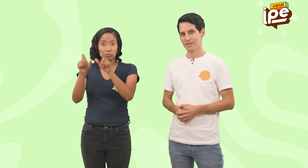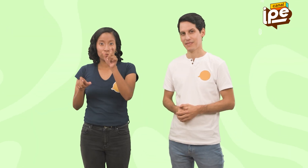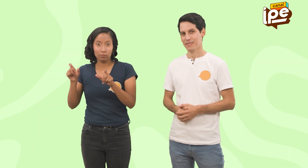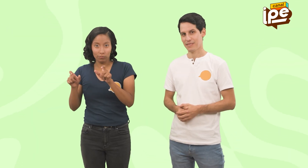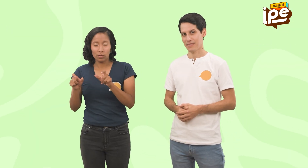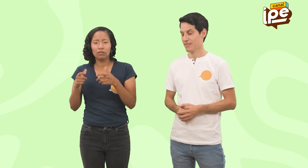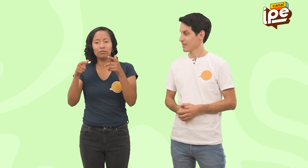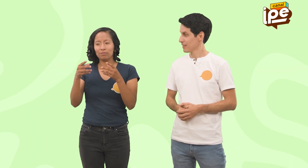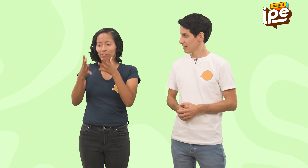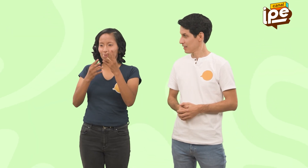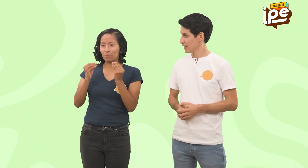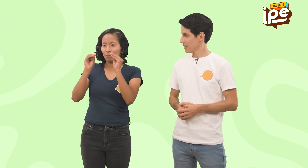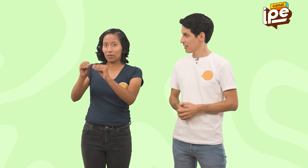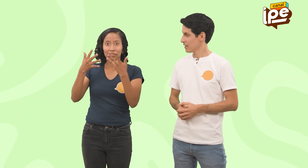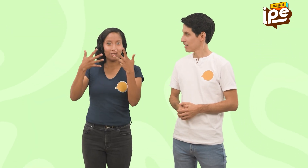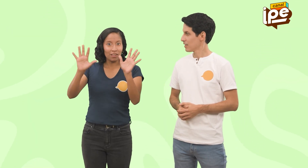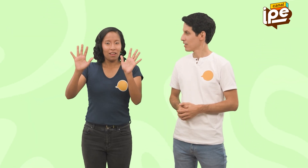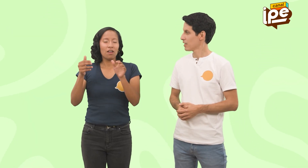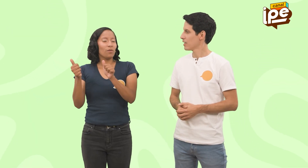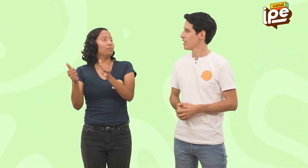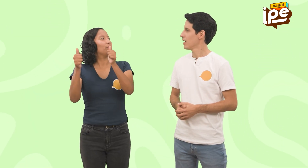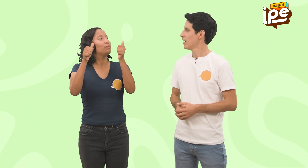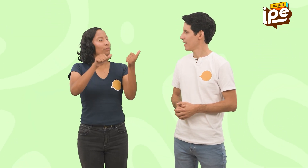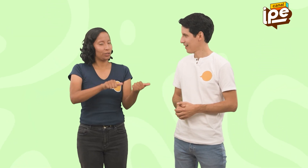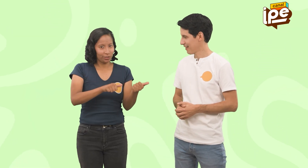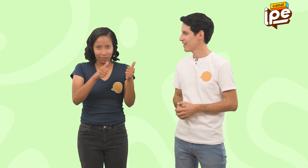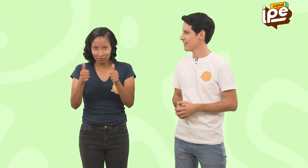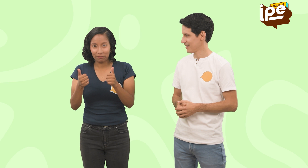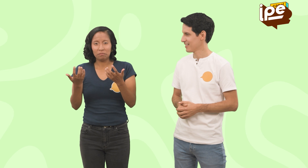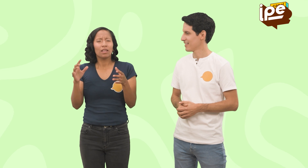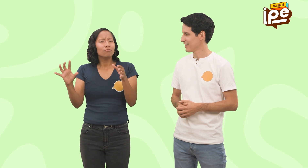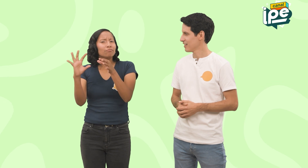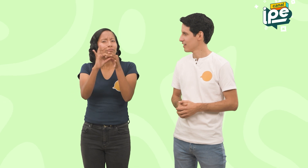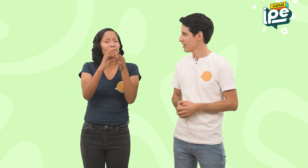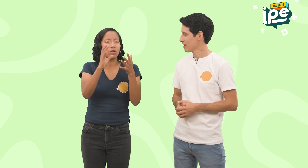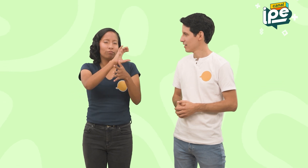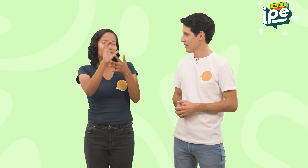es que la persona sorda hace algo parecido a un bautizo Dependiendo de las características físicas